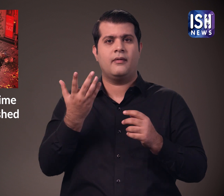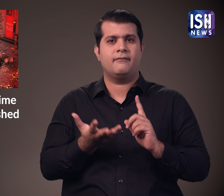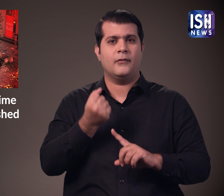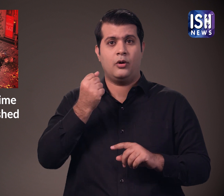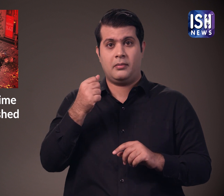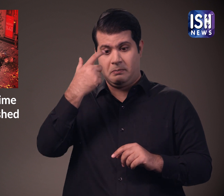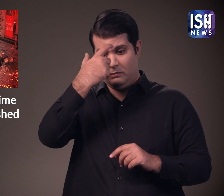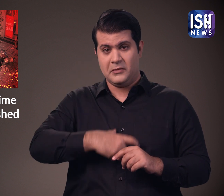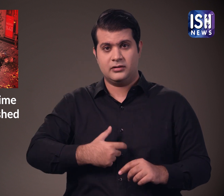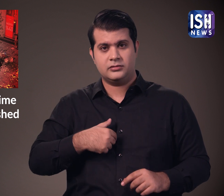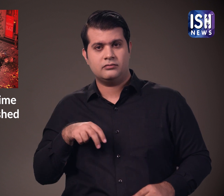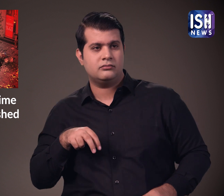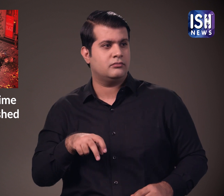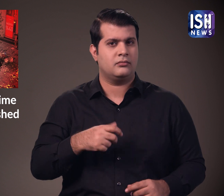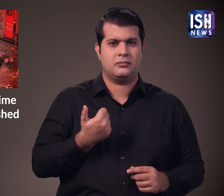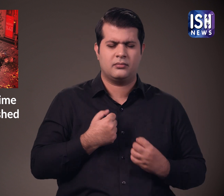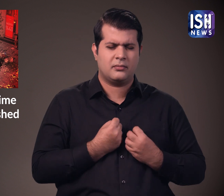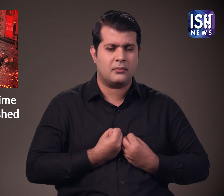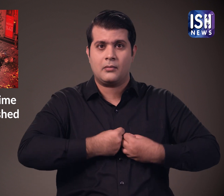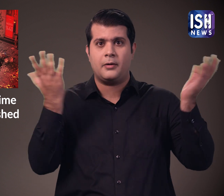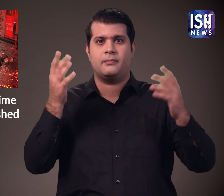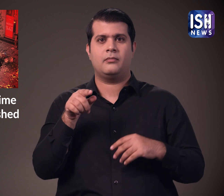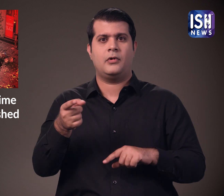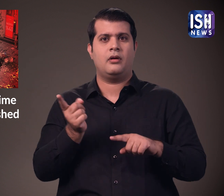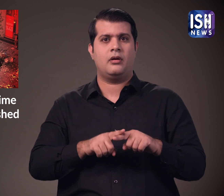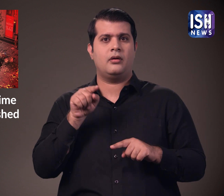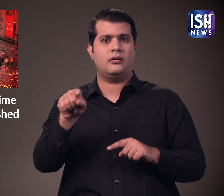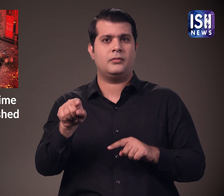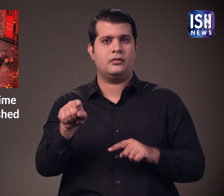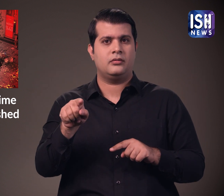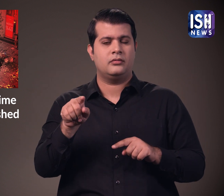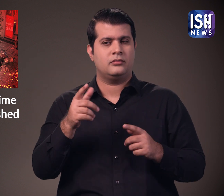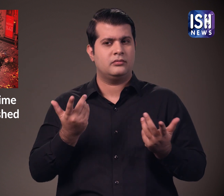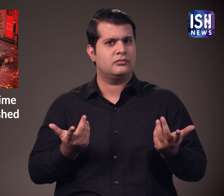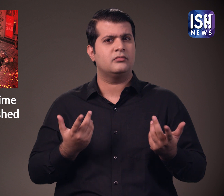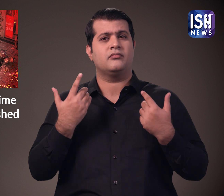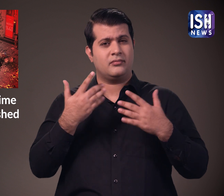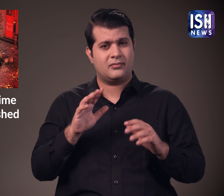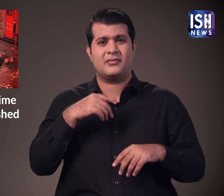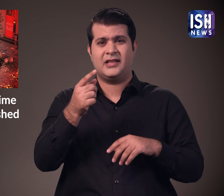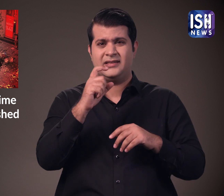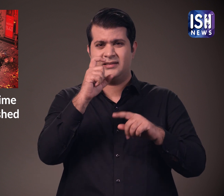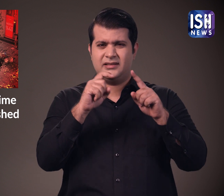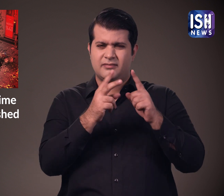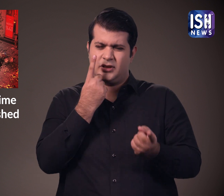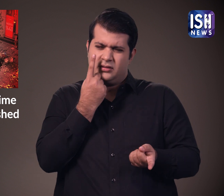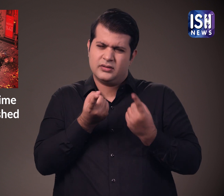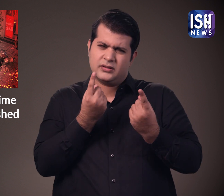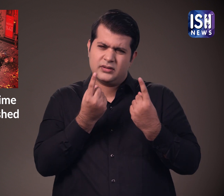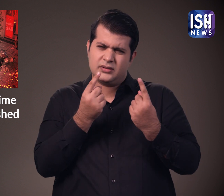हमलावर हो जिसने हमला किया हो। CCTV फुटेश